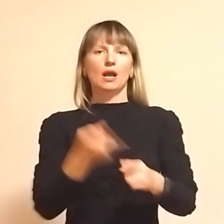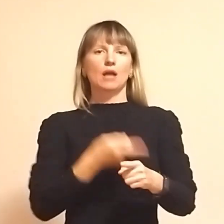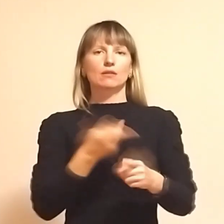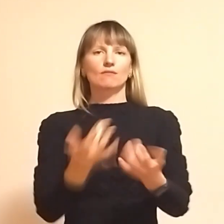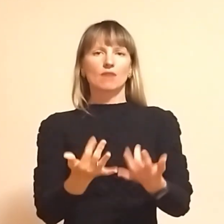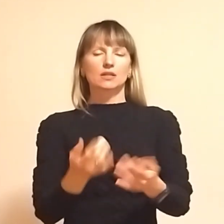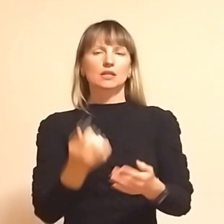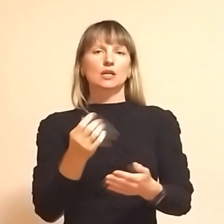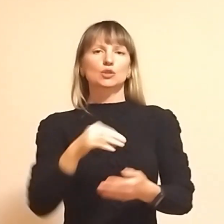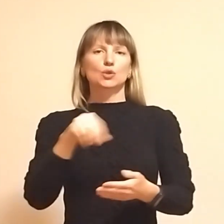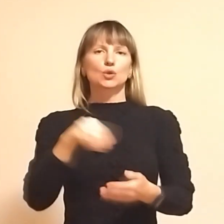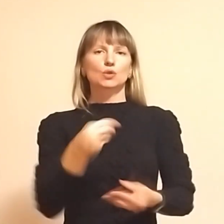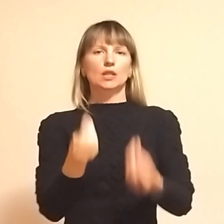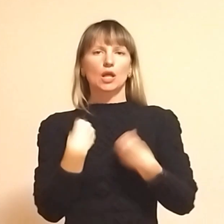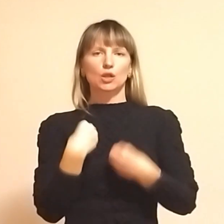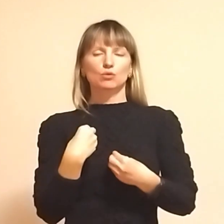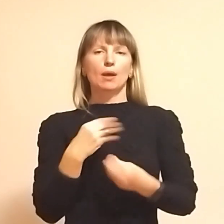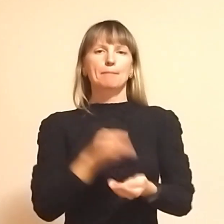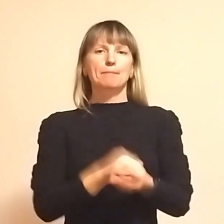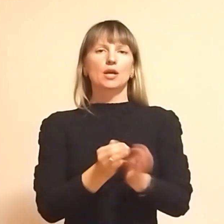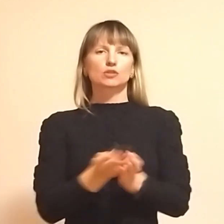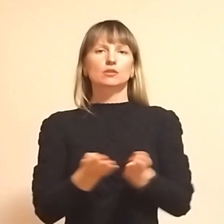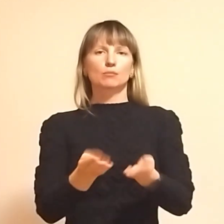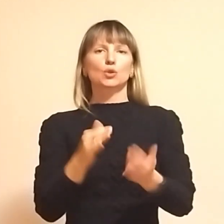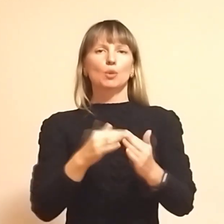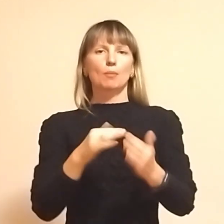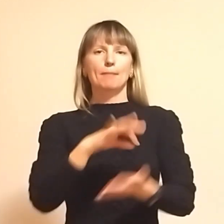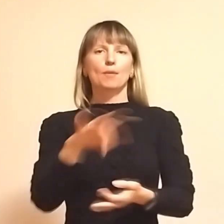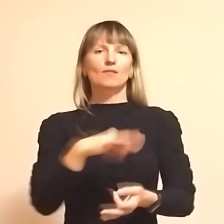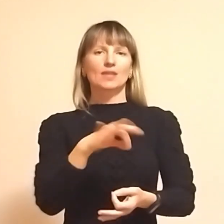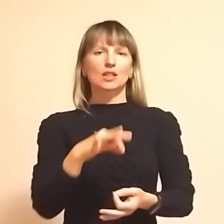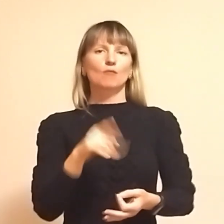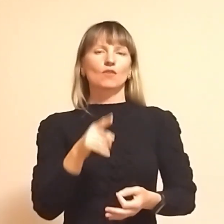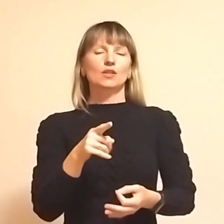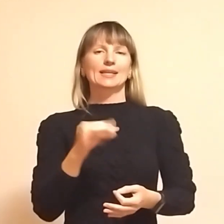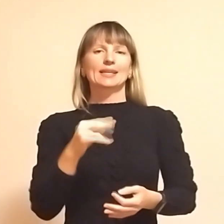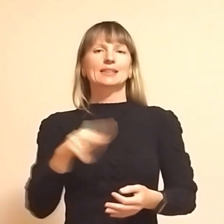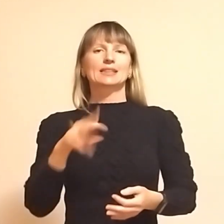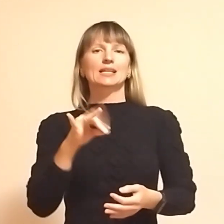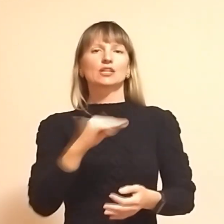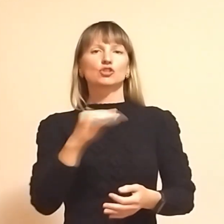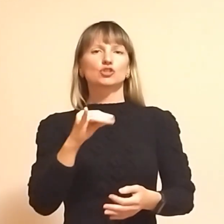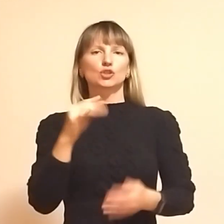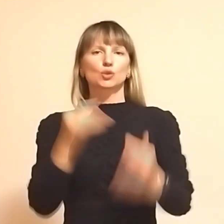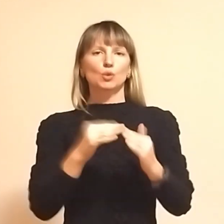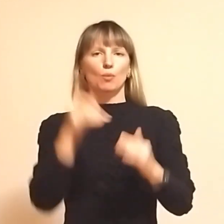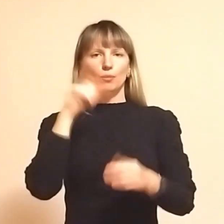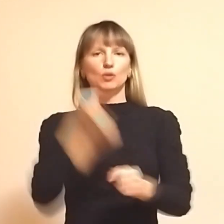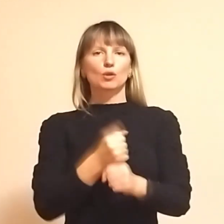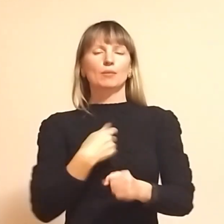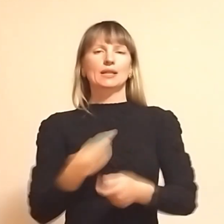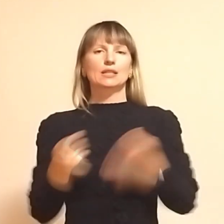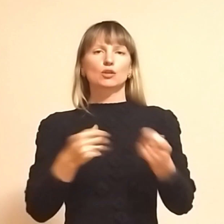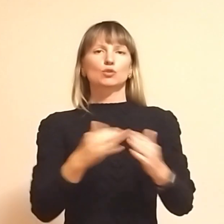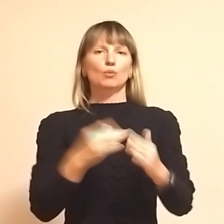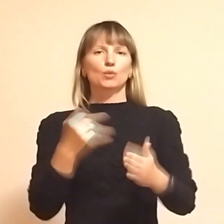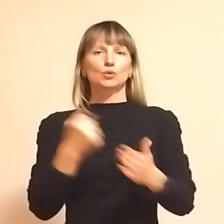відварять, засолки дадуть. Пиріжків напечуть з домашнім повидлом. Вони і дріжджі домашні вміють робити. Я й несу додому до себе.